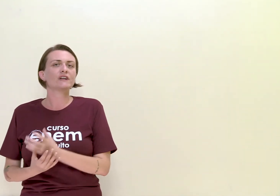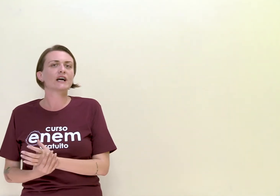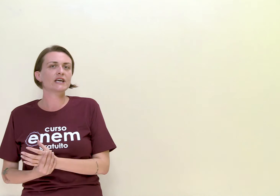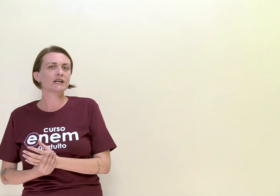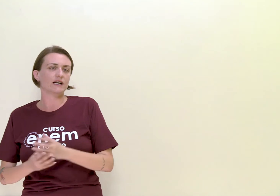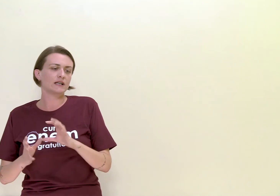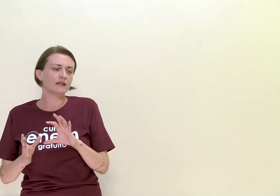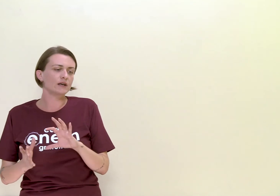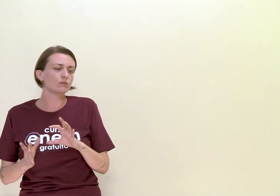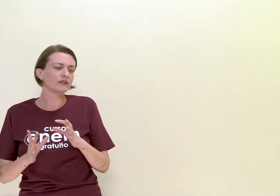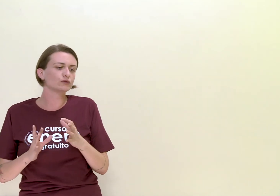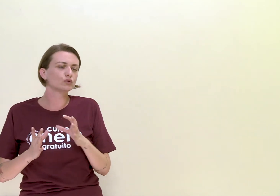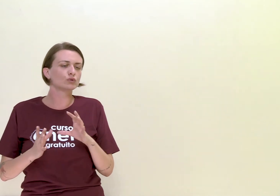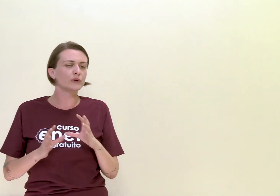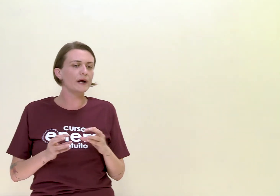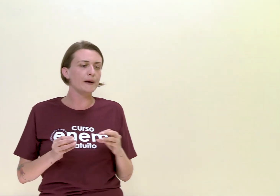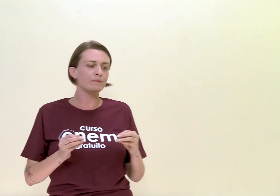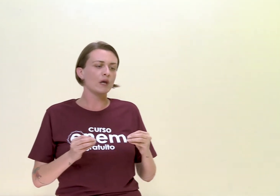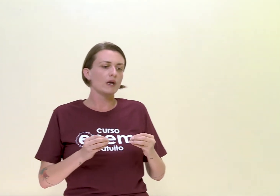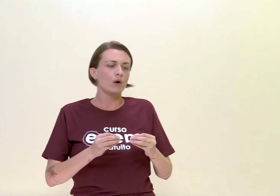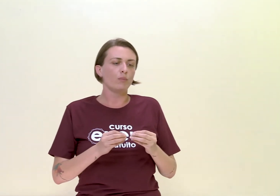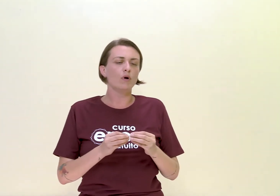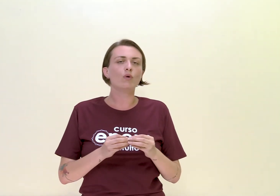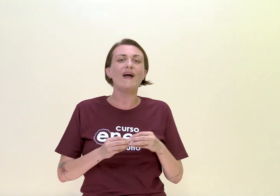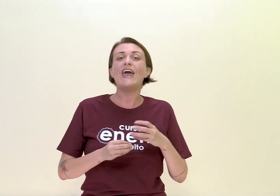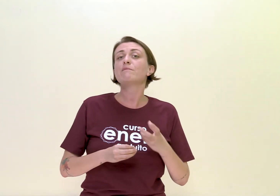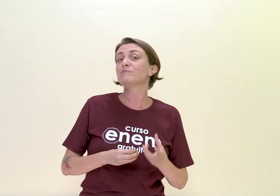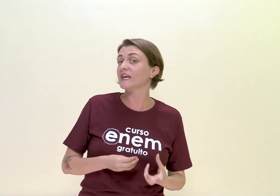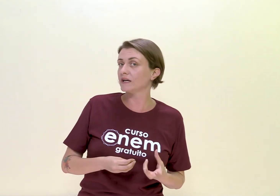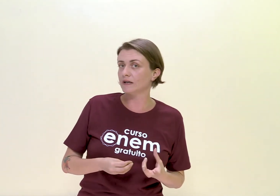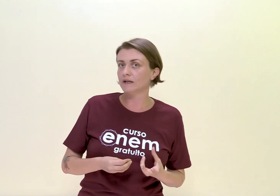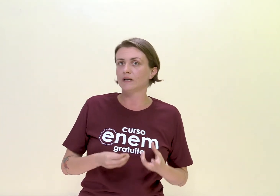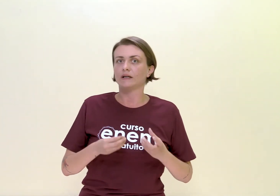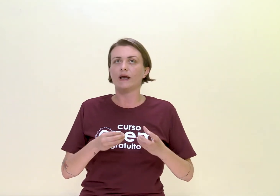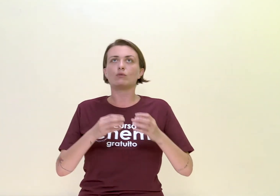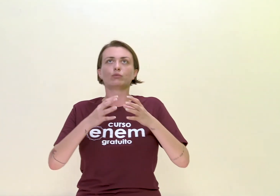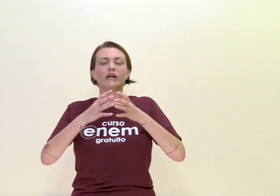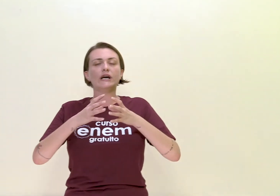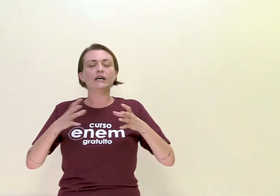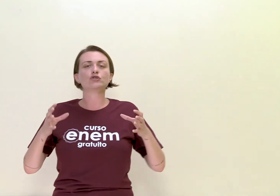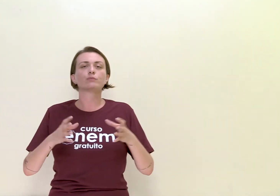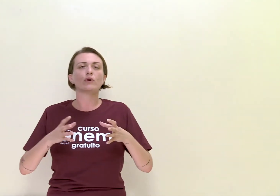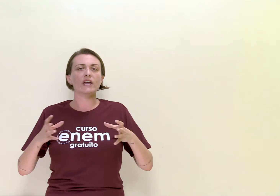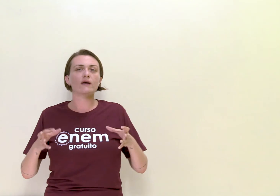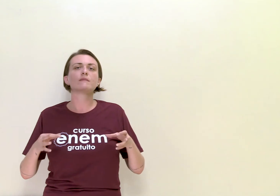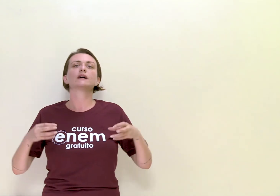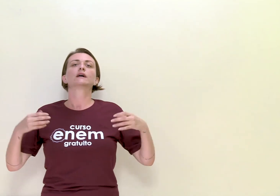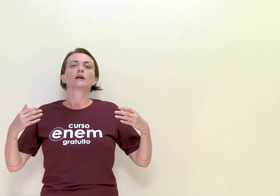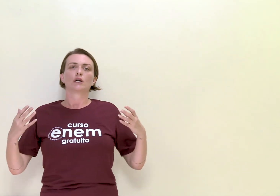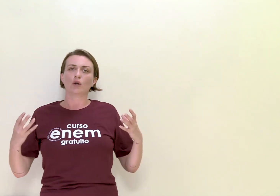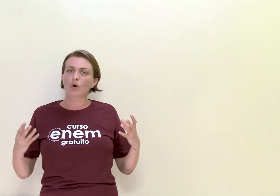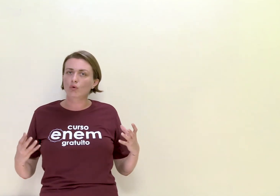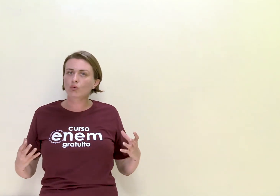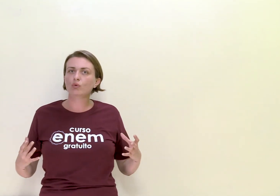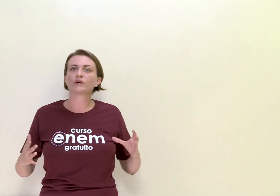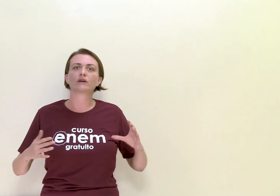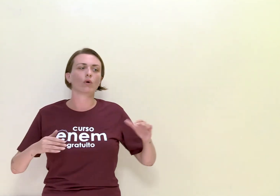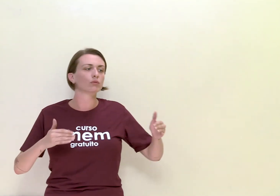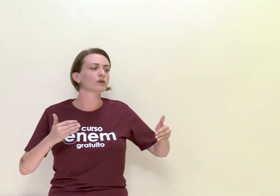Vila Rica ele tem uma estrutura um pouco épica, um grande poema, longo, que conta